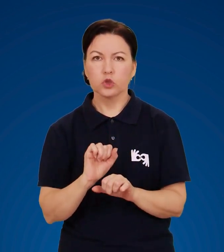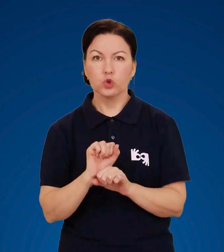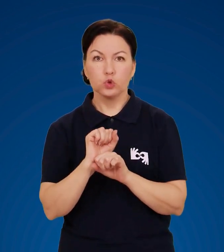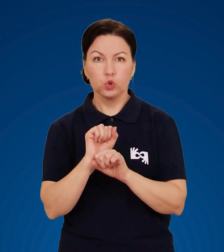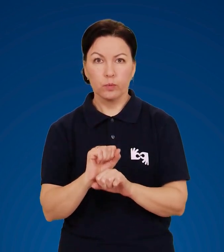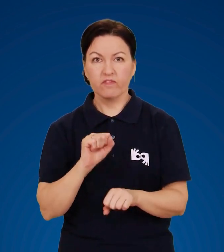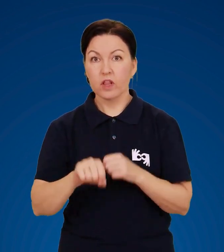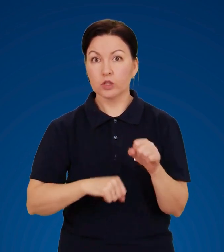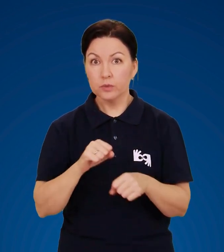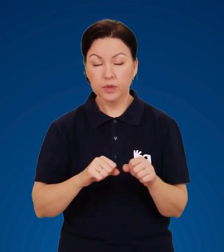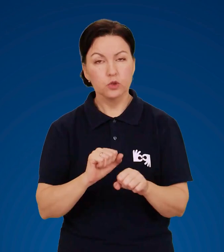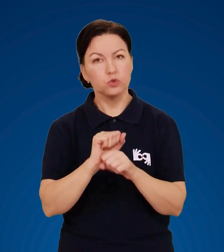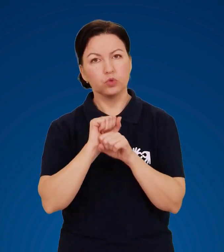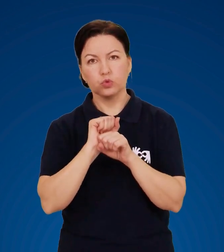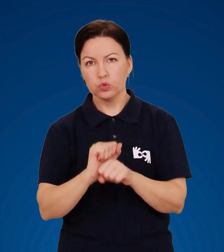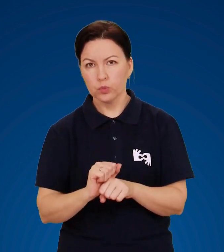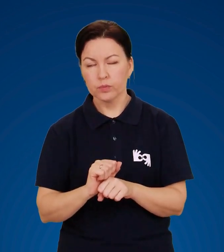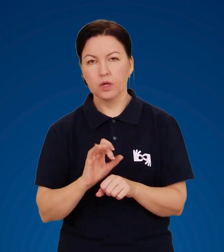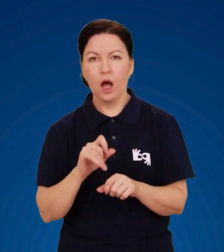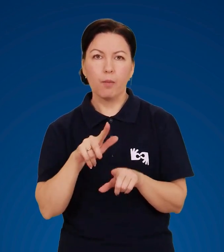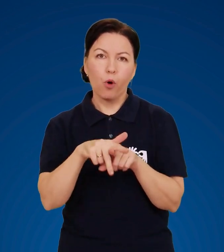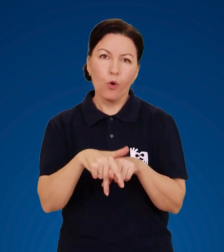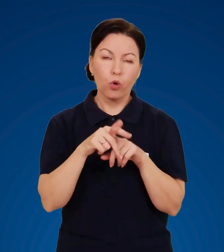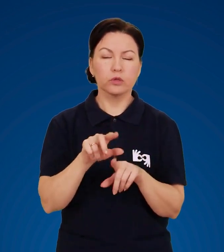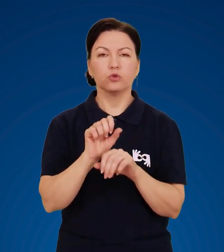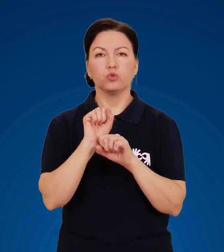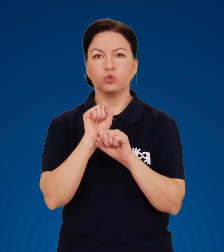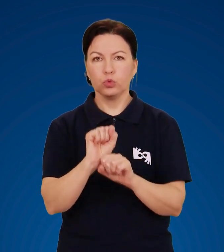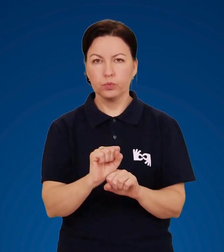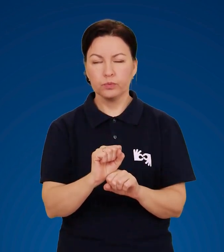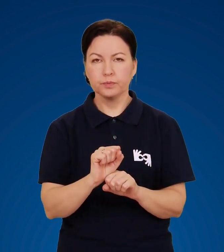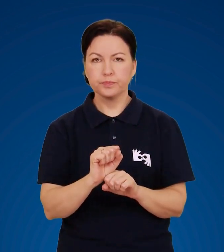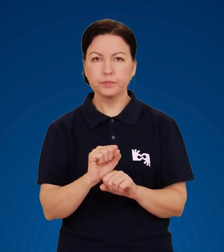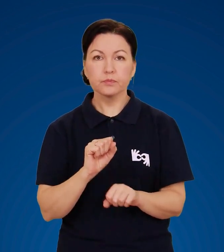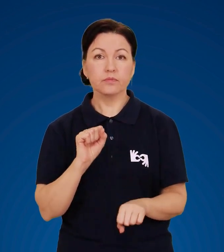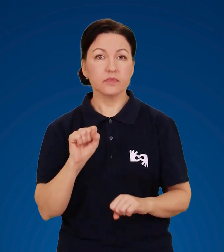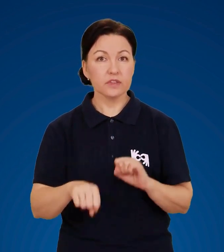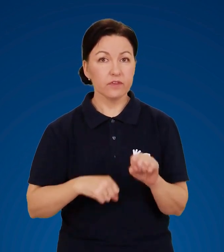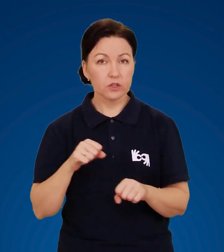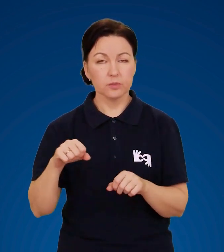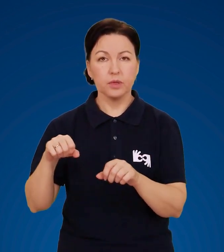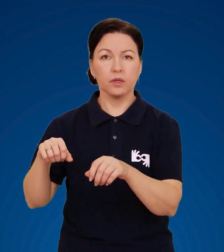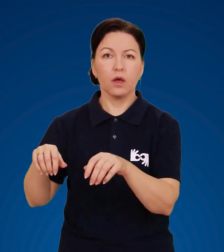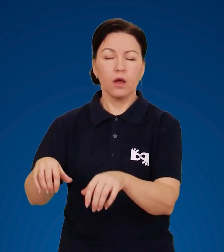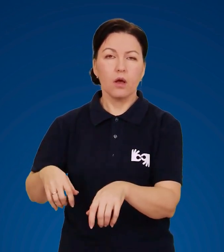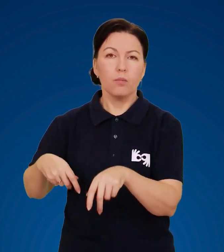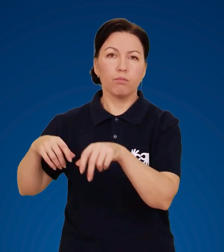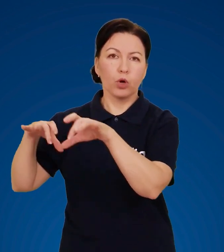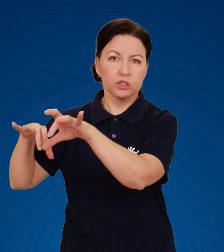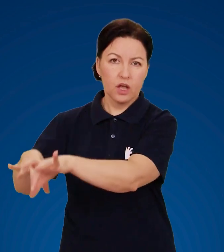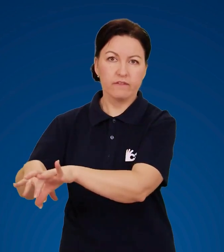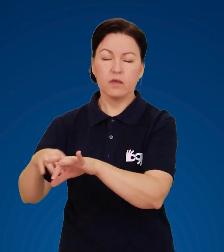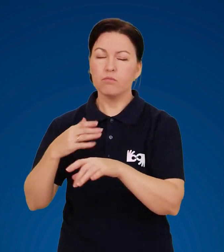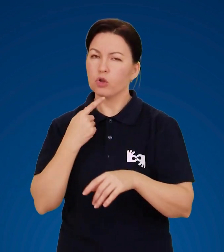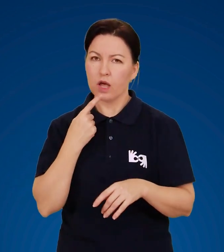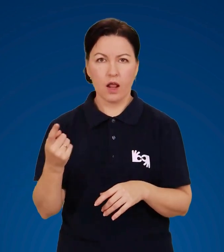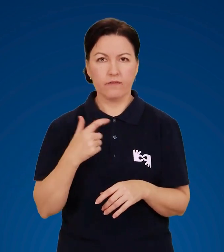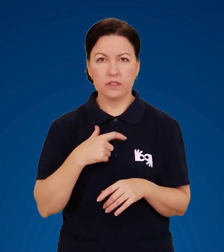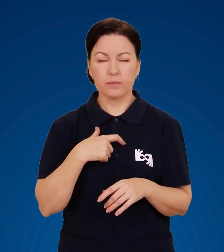Негайно припиніть прогулянку на велосипеді або верхи на коні. Велосипед поставте подалі від